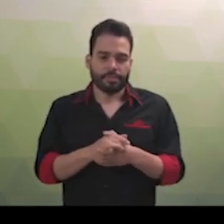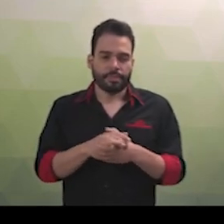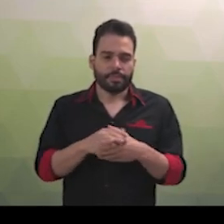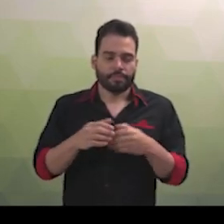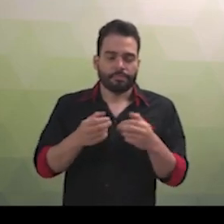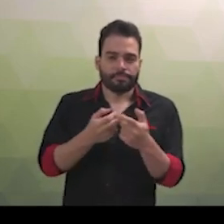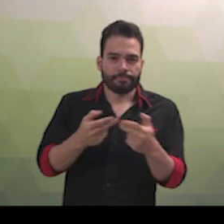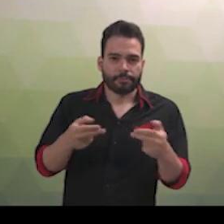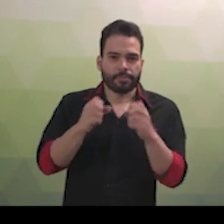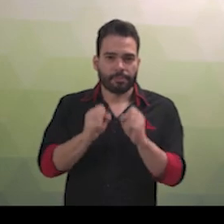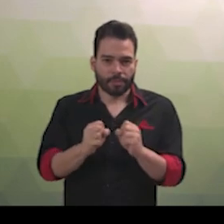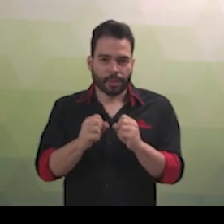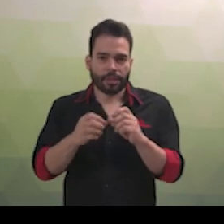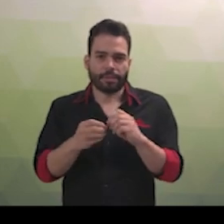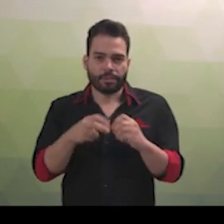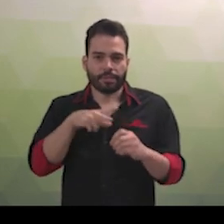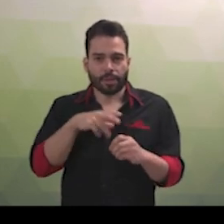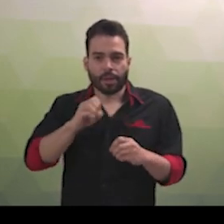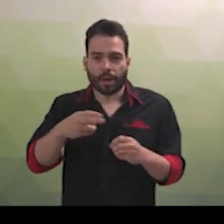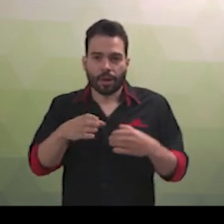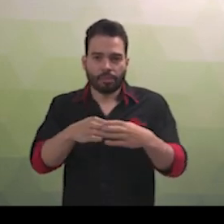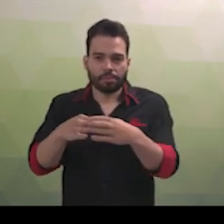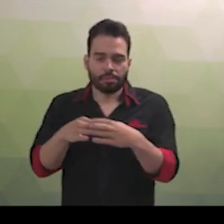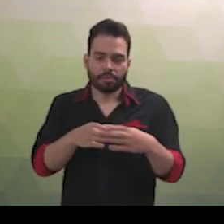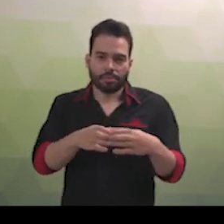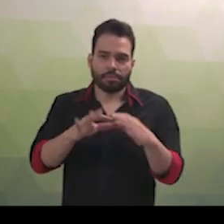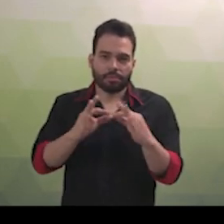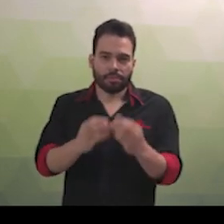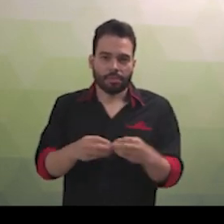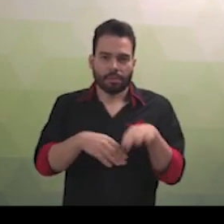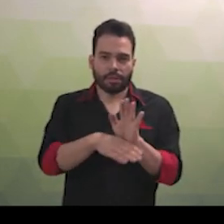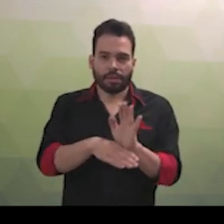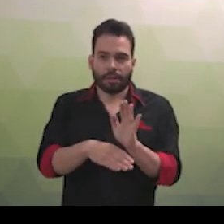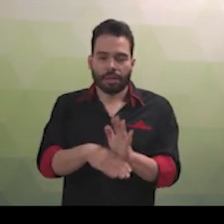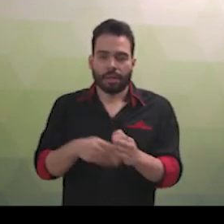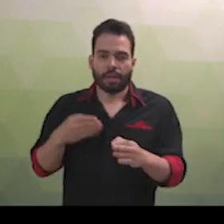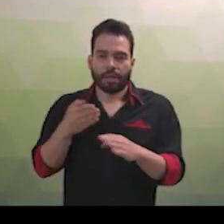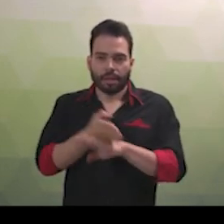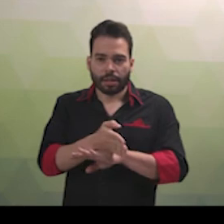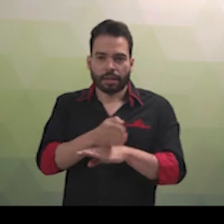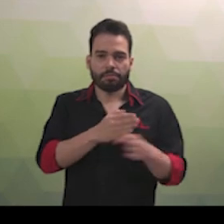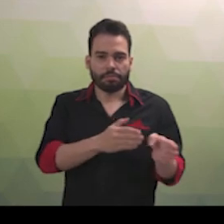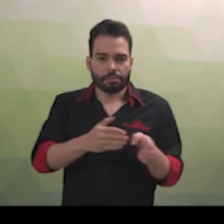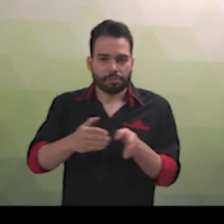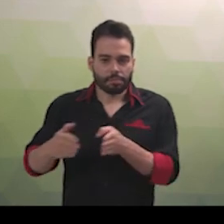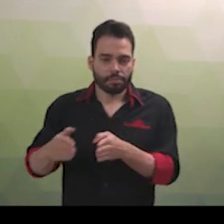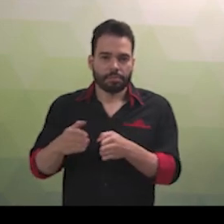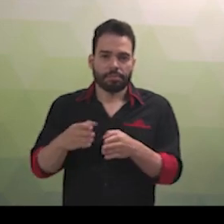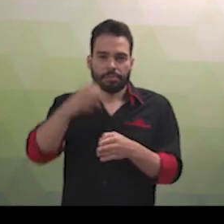deficiência, favorecendo o acesso, a permanência, a participação e a aprendizagem em instituições de ensino.